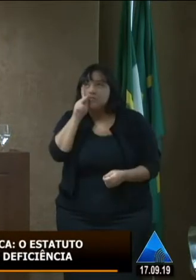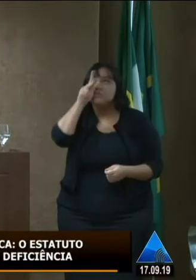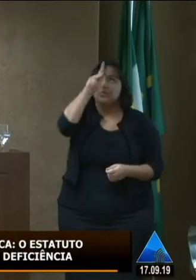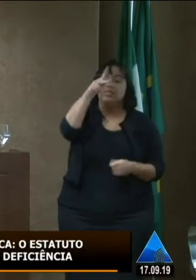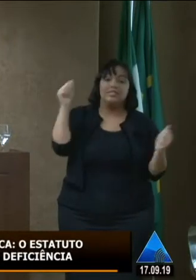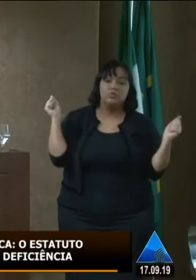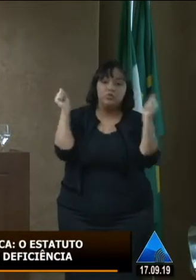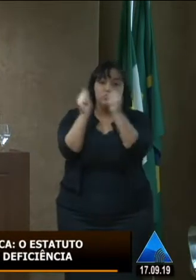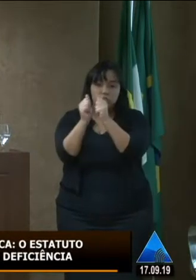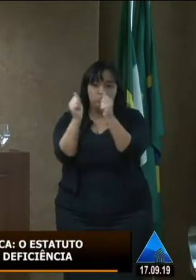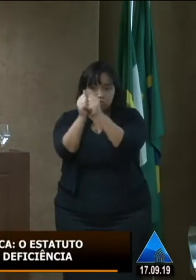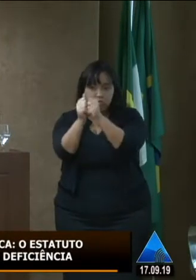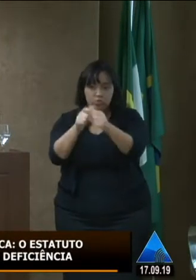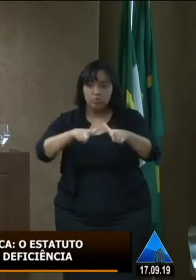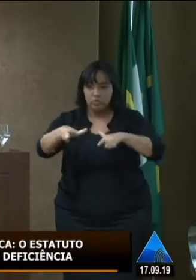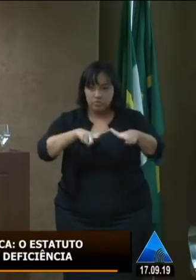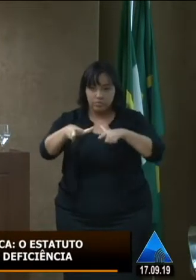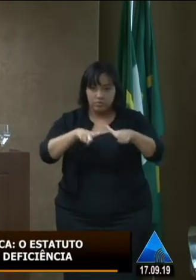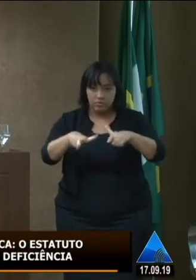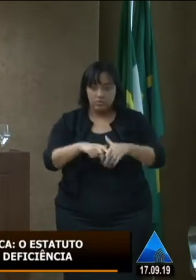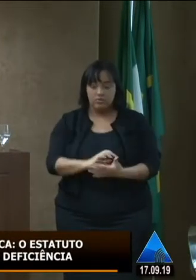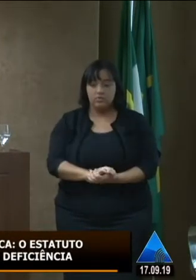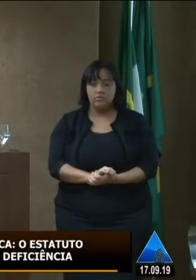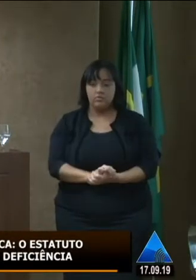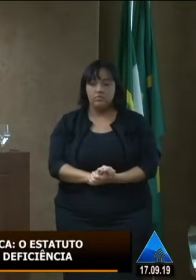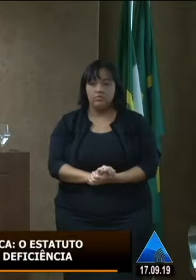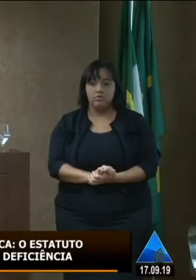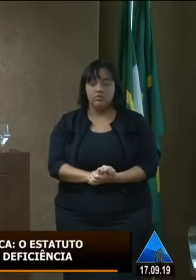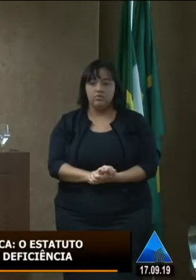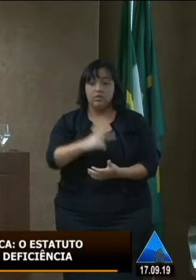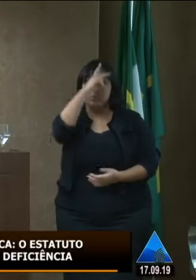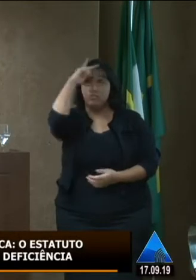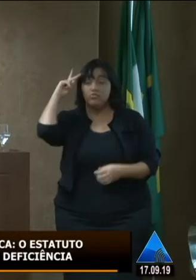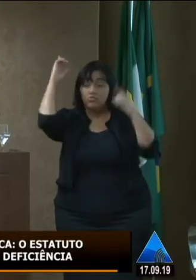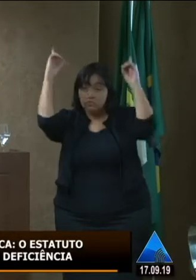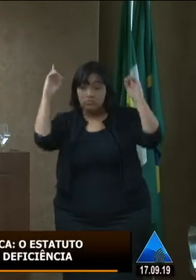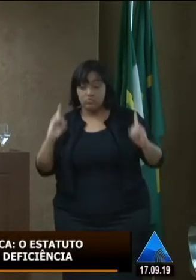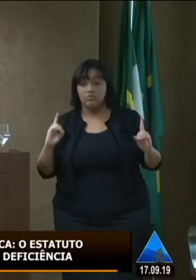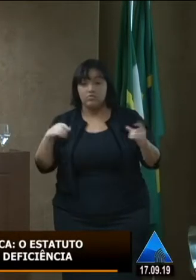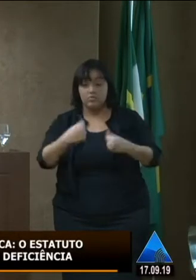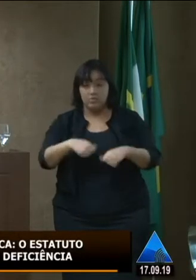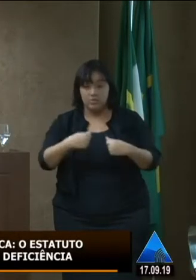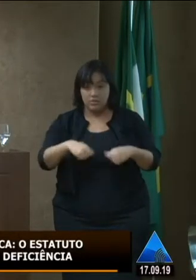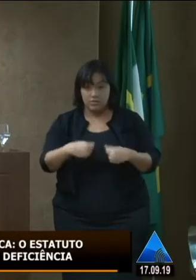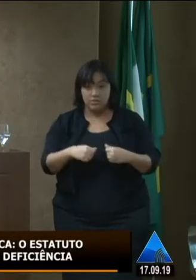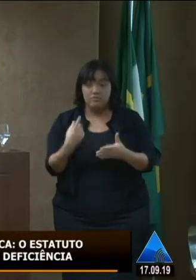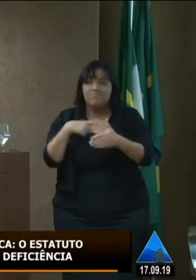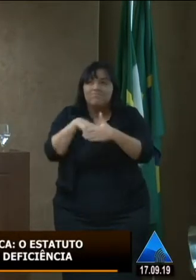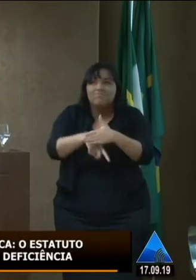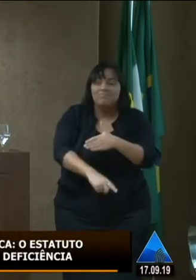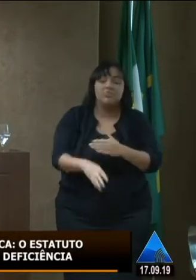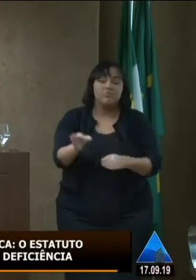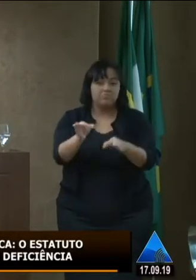conosco de mãos dadas no campo da pessoa com deficiência as organizações governamentais são profundamente